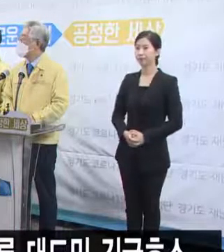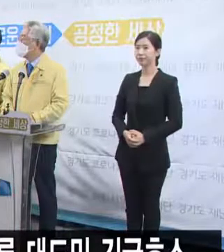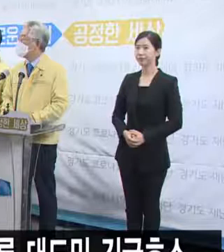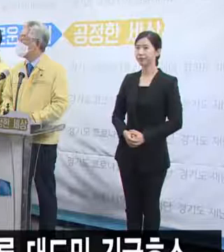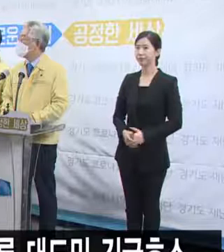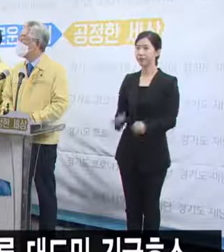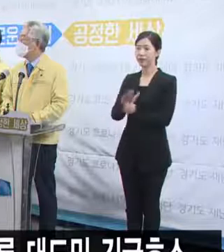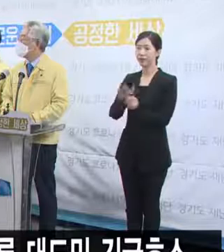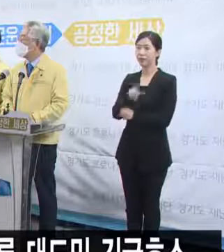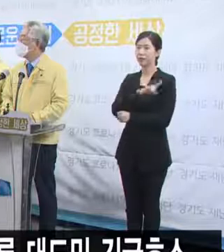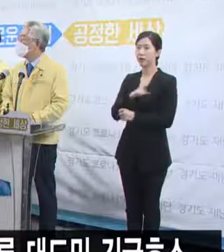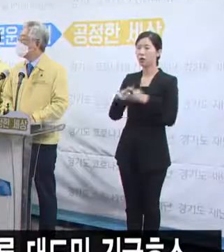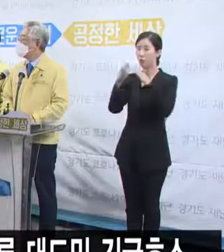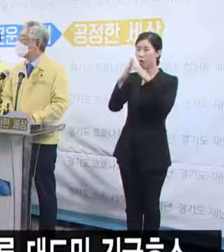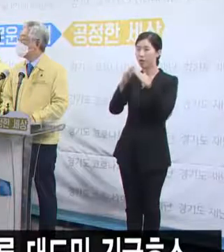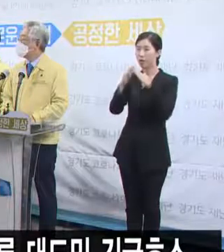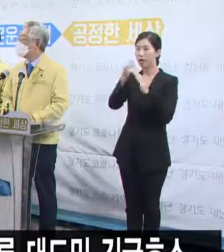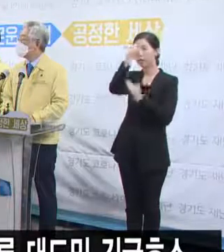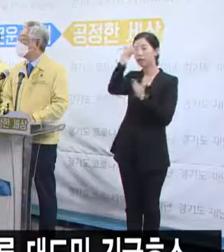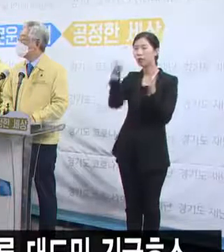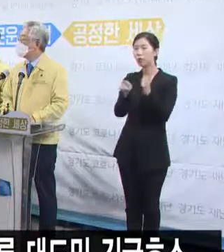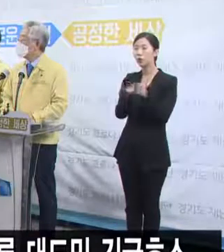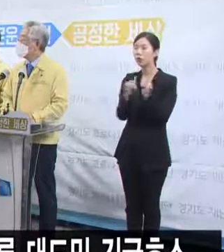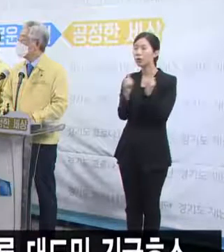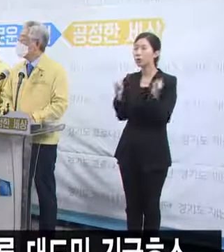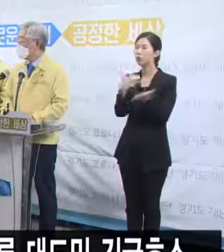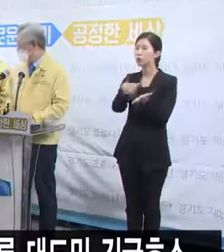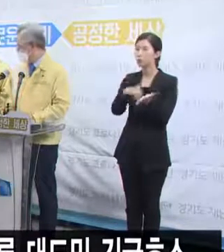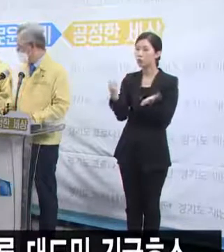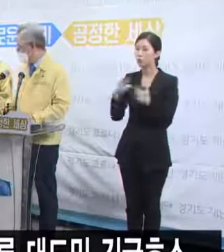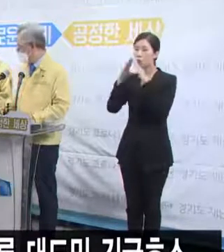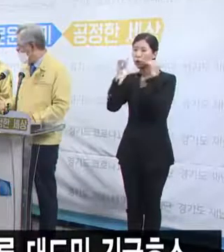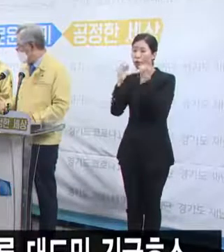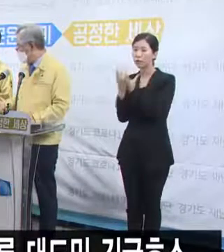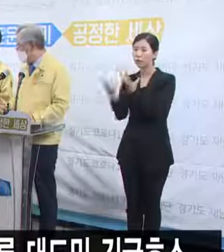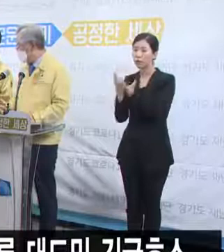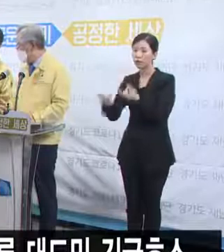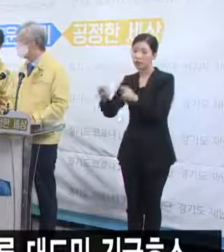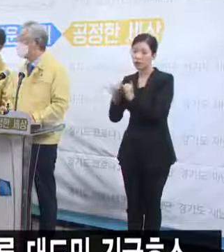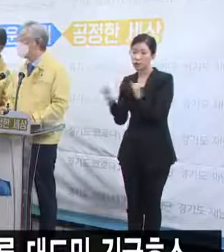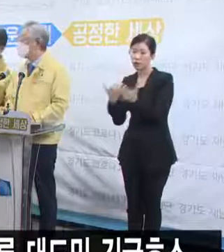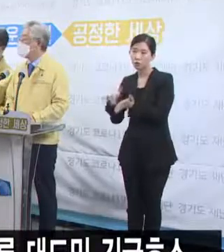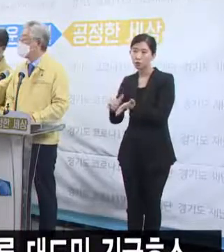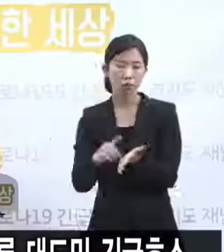사랑제일교회 신도검사 현황과 광화문 집회 참여자 현황에 대해서 질문 주셨습니다.